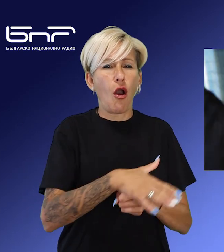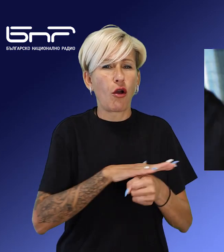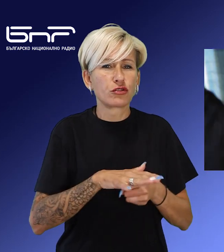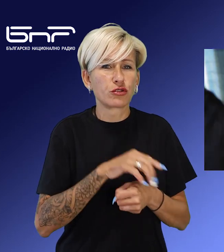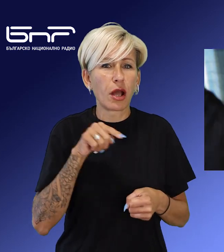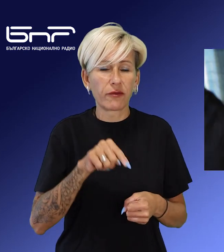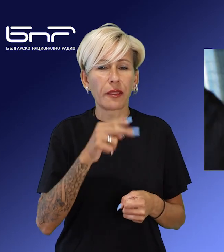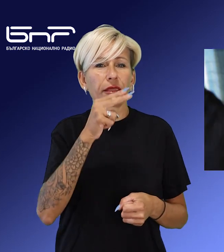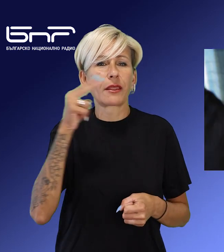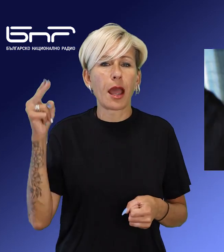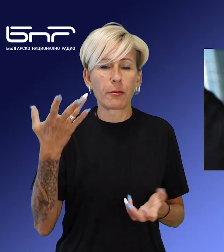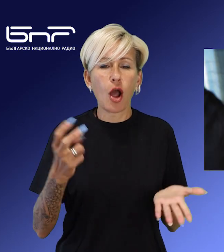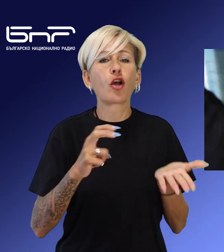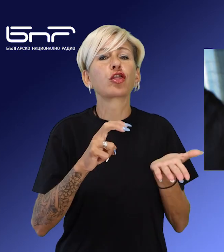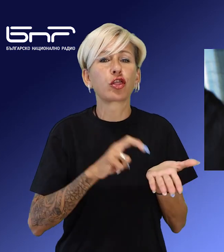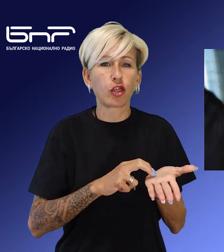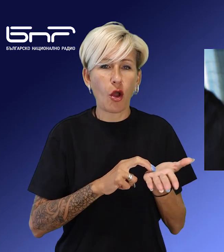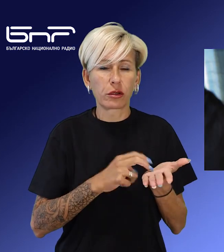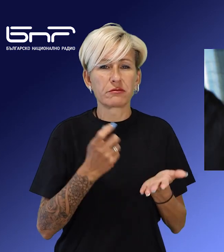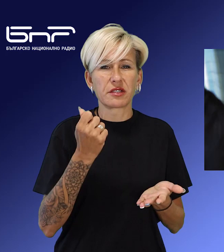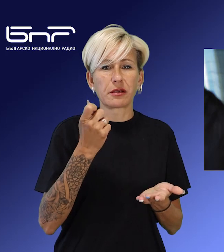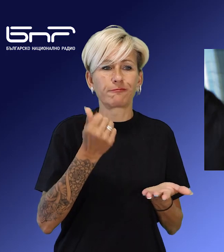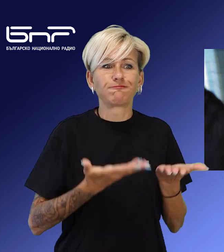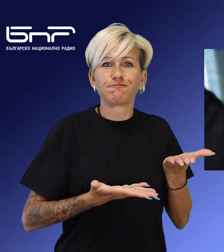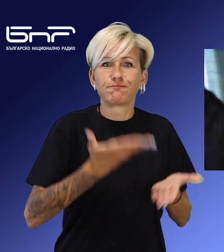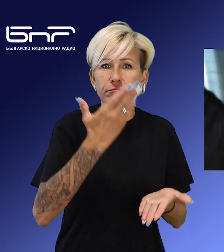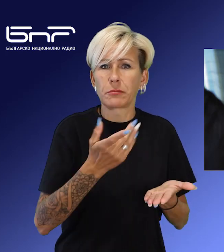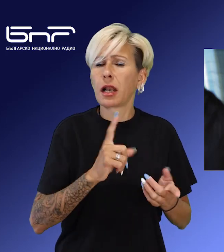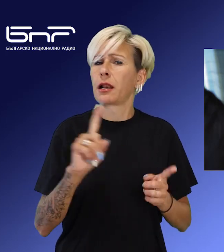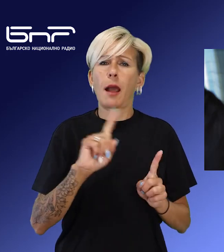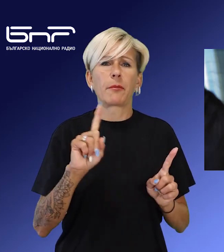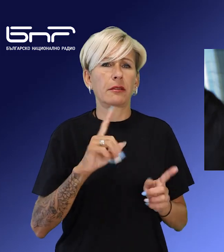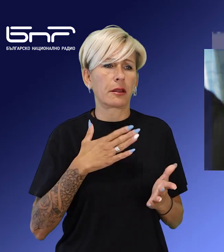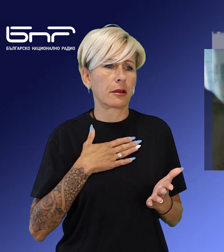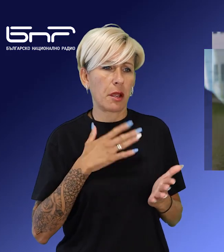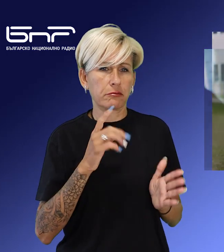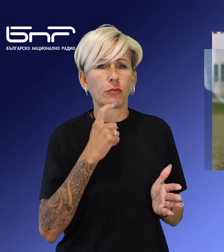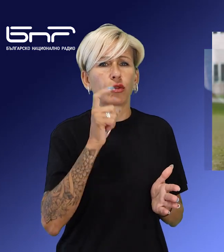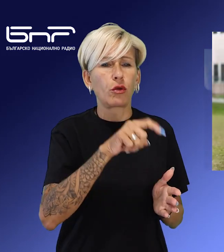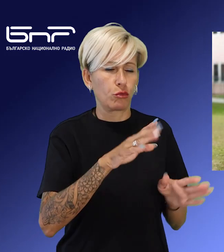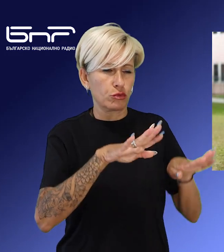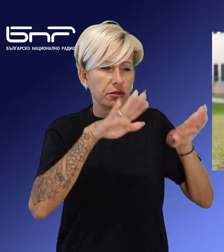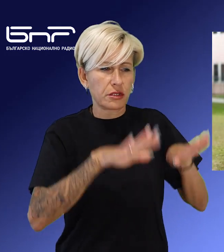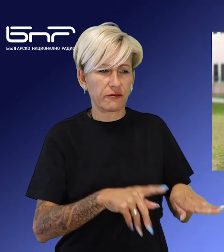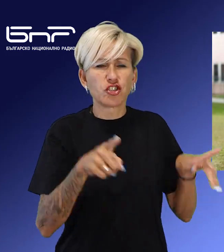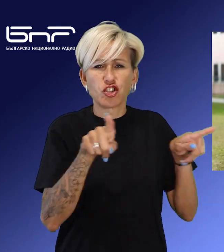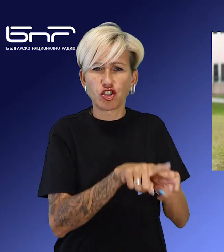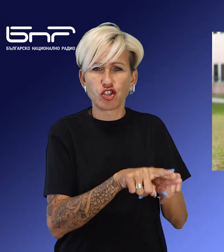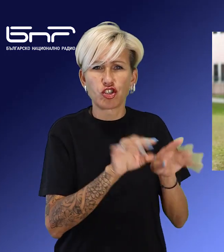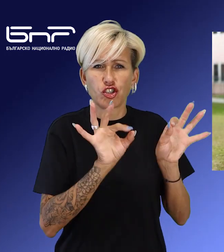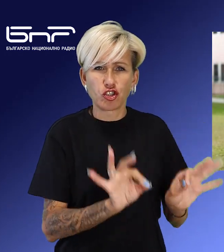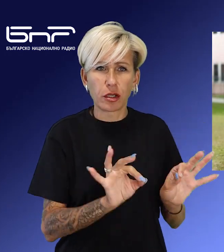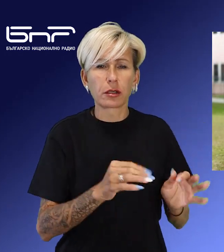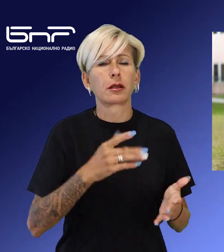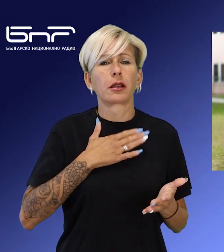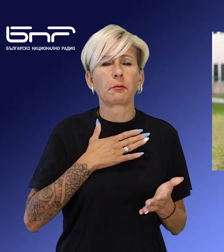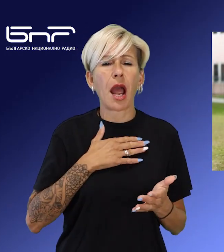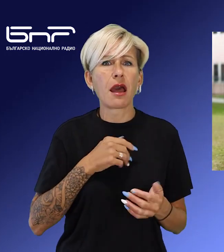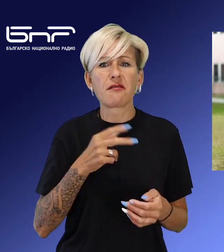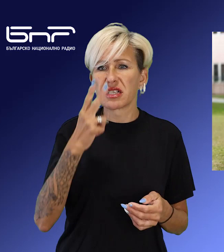Токът за вита няма да поскъпва до средата на следващата година, заяви премиерът Николай Денков. Разбита е схема за измама с помощни средства